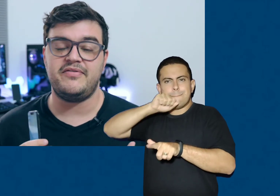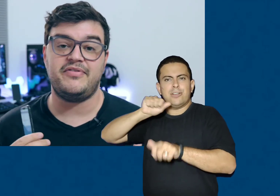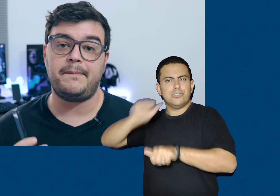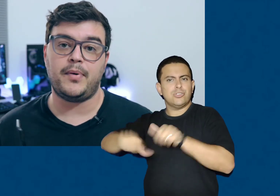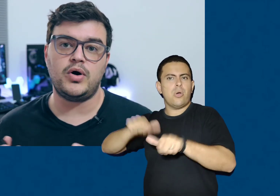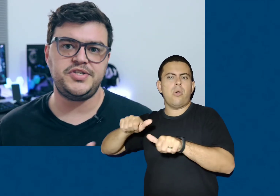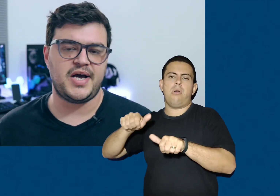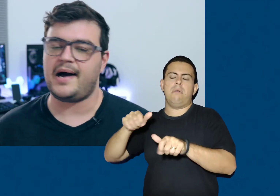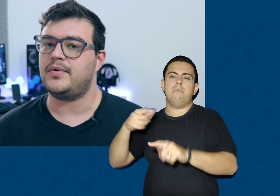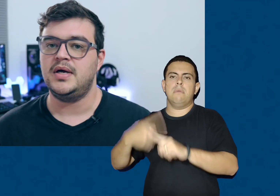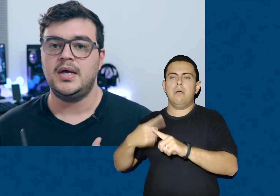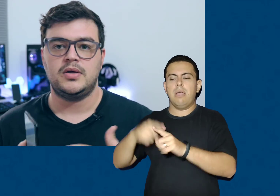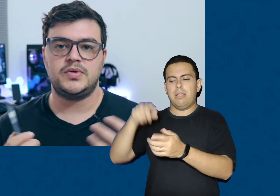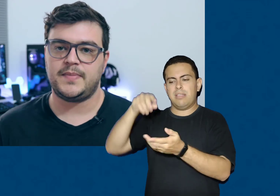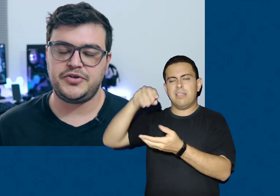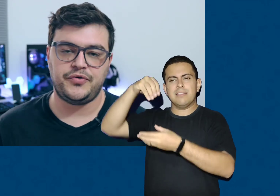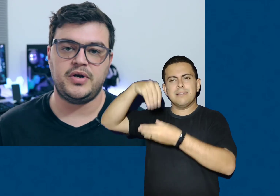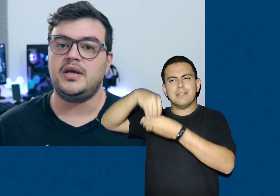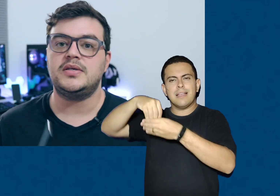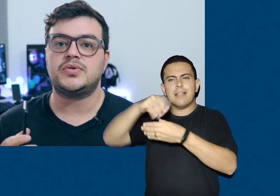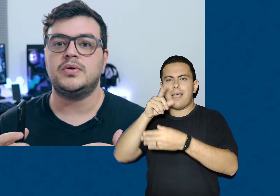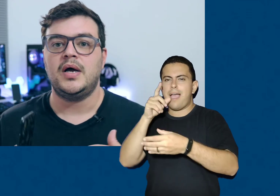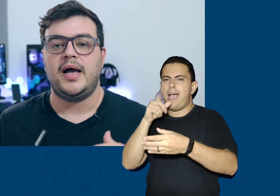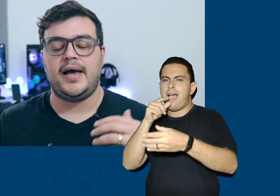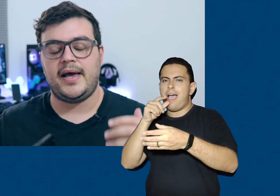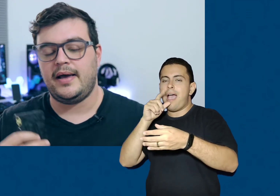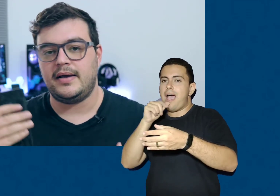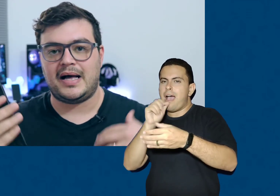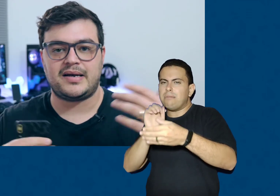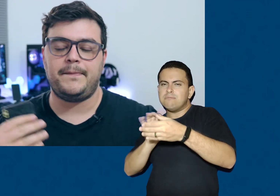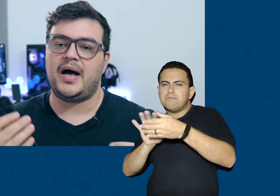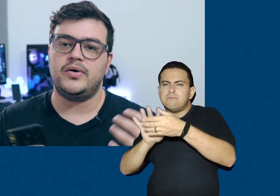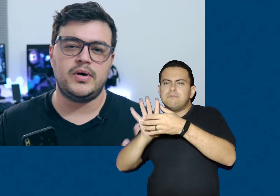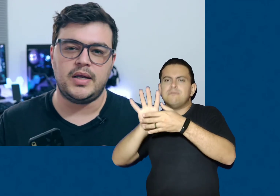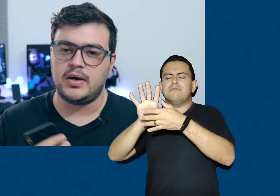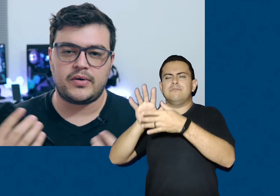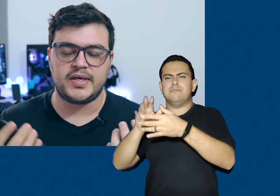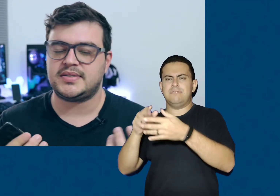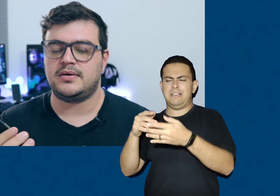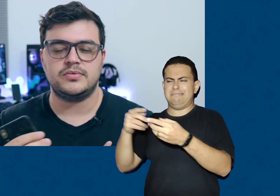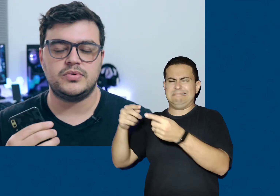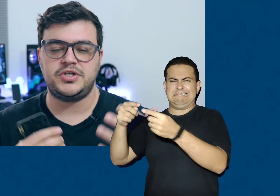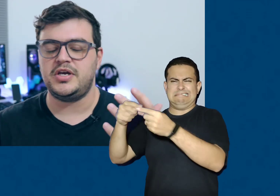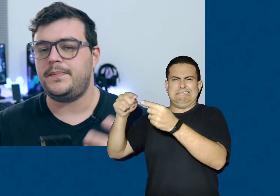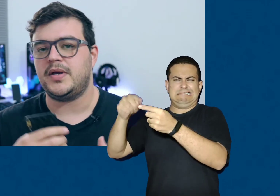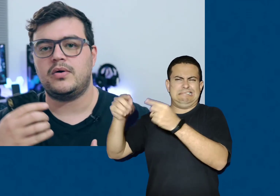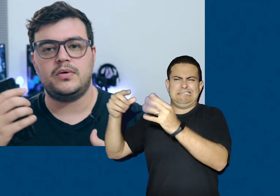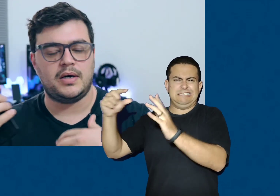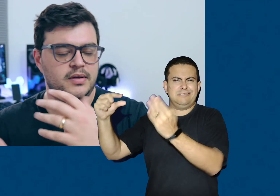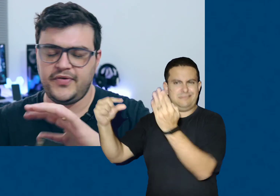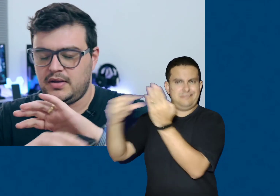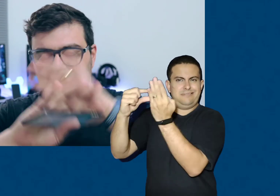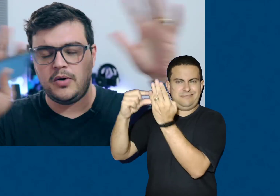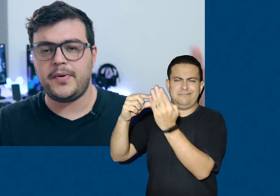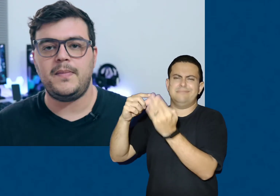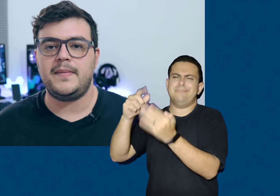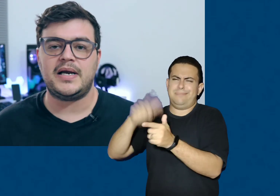teve vapor de água no smartphone, e isso atrapalhou ali a conexão do chip com a... Enfim, deu um problema